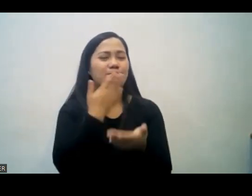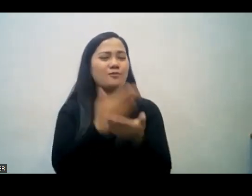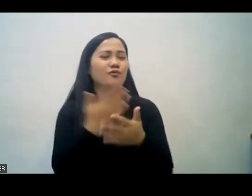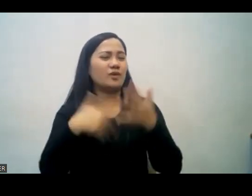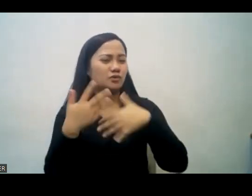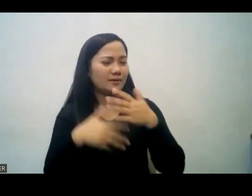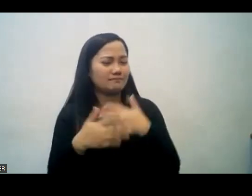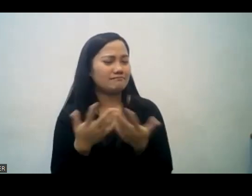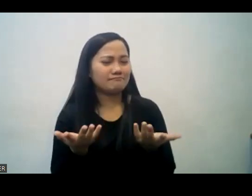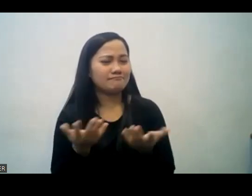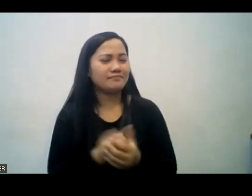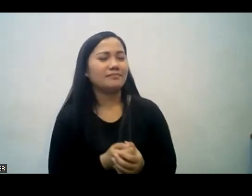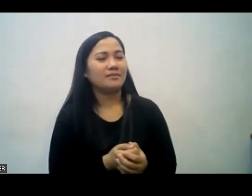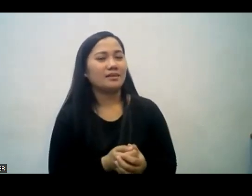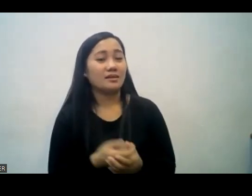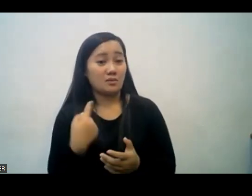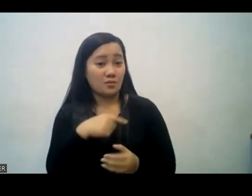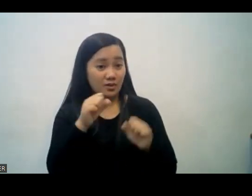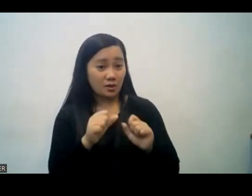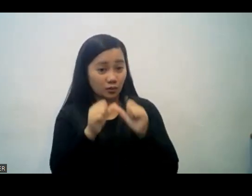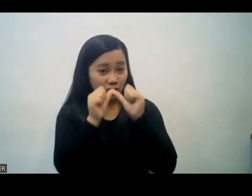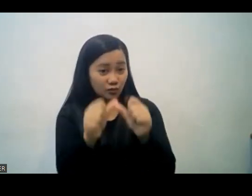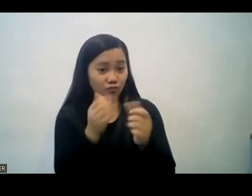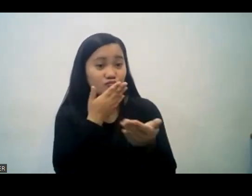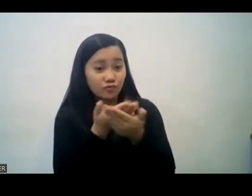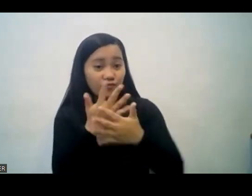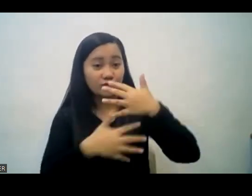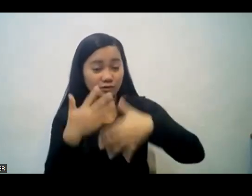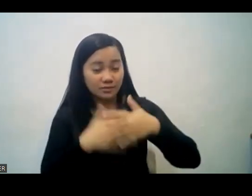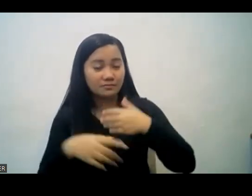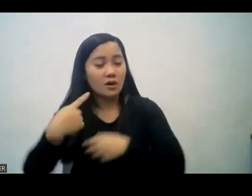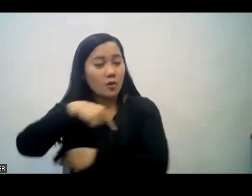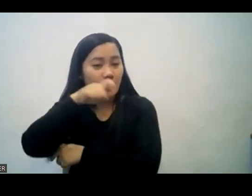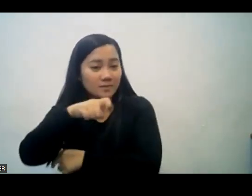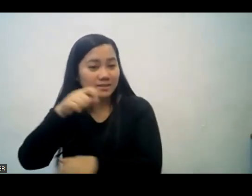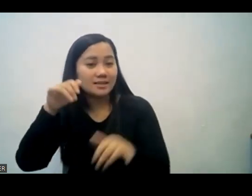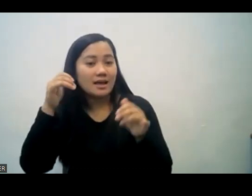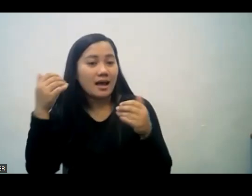Kaya para may pagpatuloy po yung fellowship na ito ay dapat magkaroon tayo ng ganitong kaisipan.